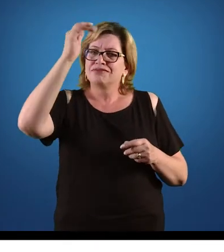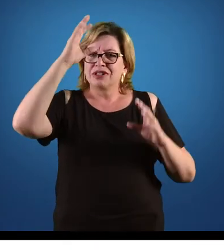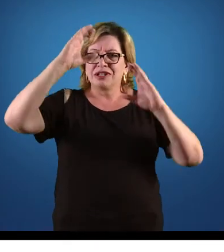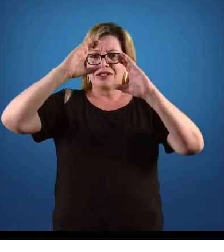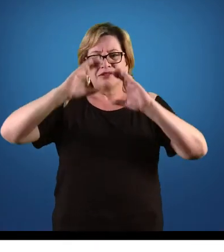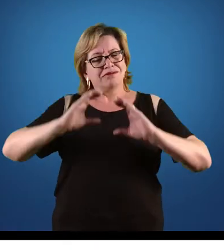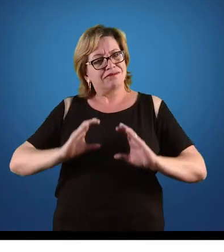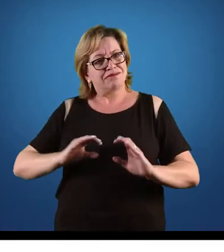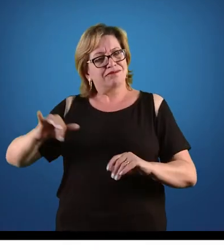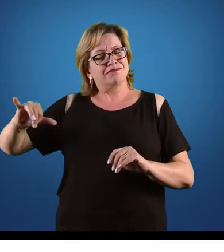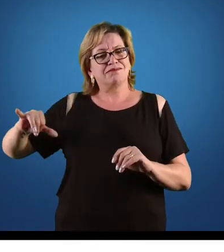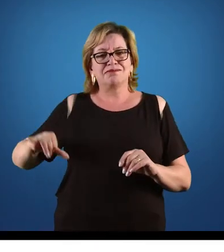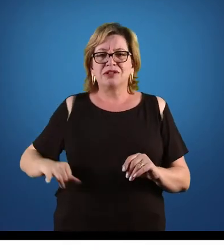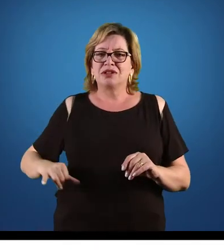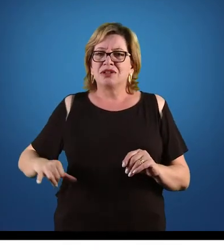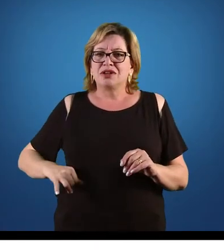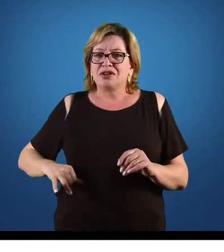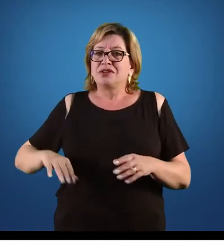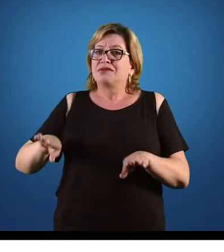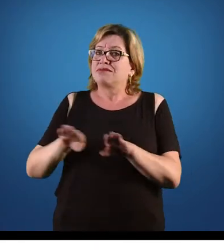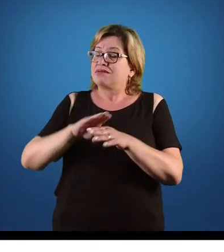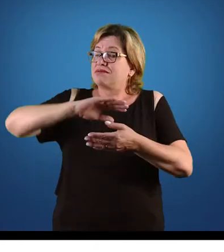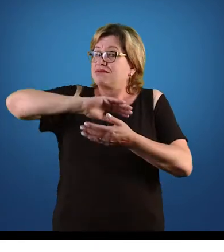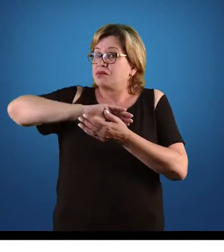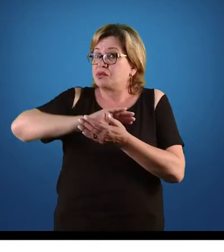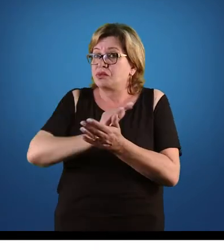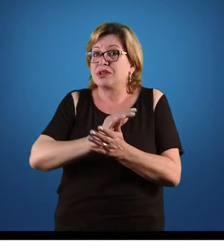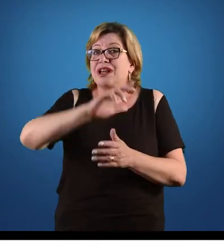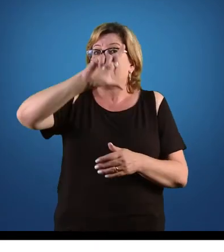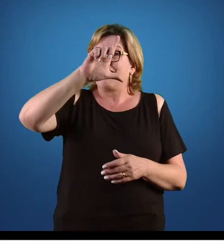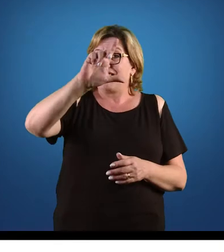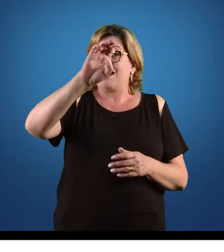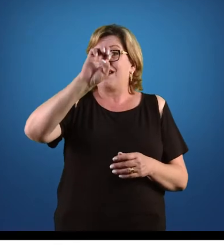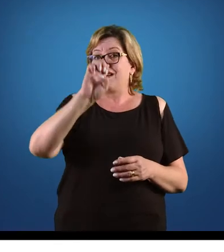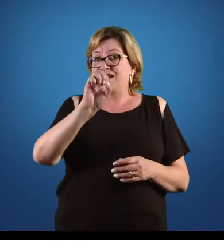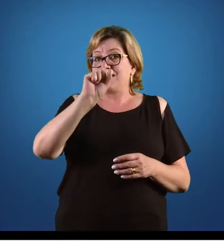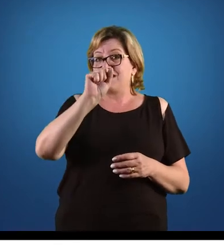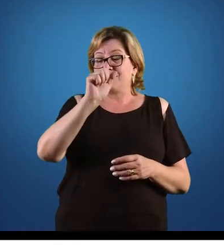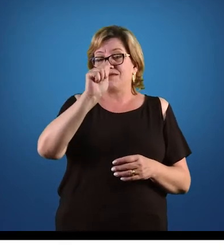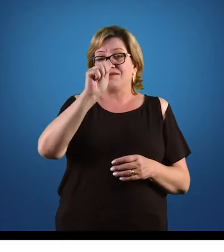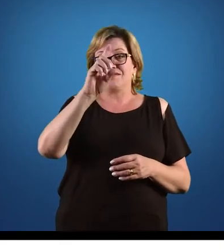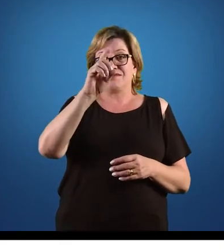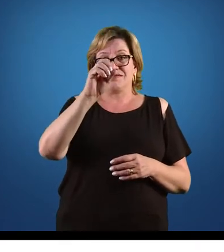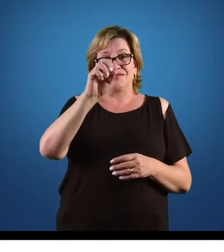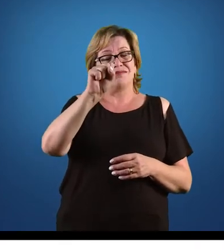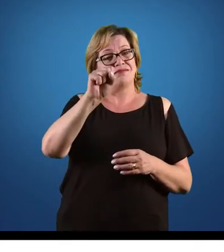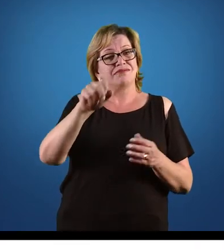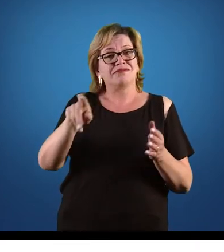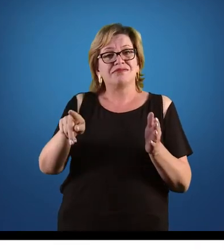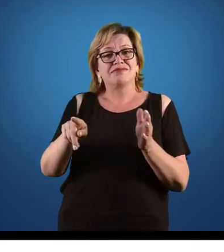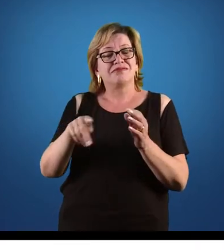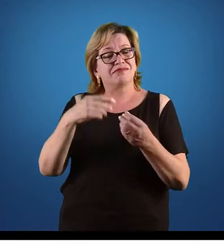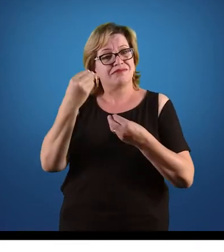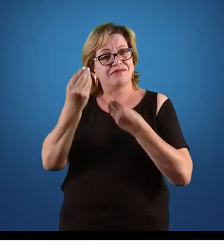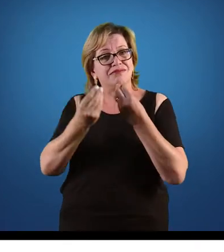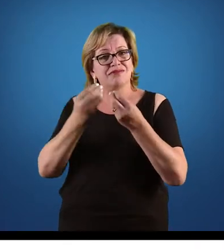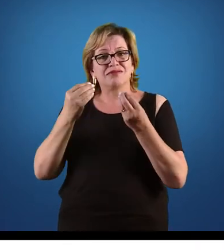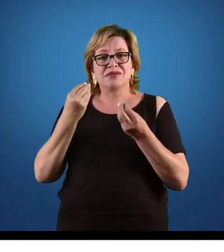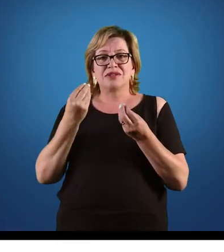sofram, sejam lesados em razão desses agentes de mercado. Então,